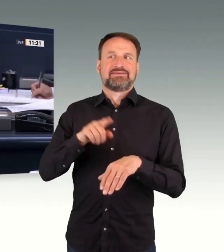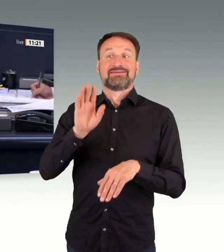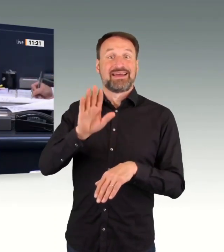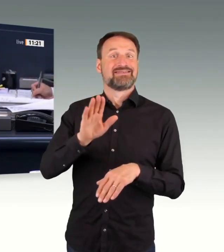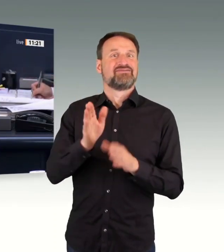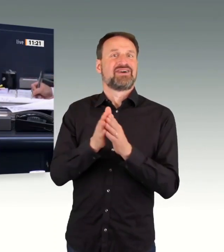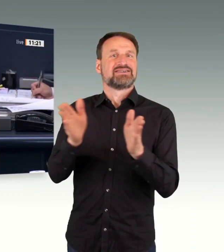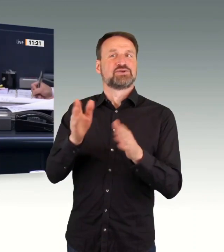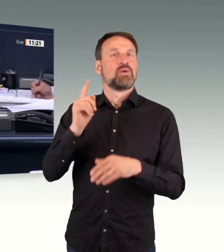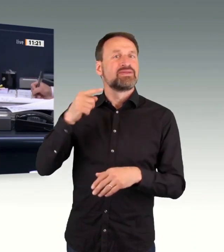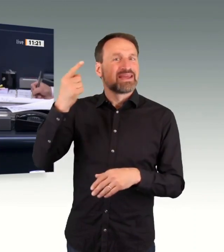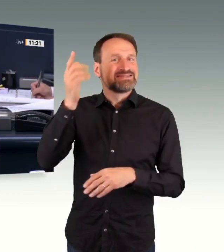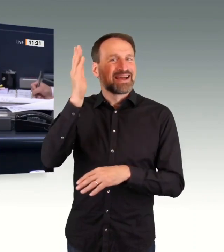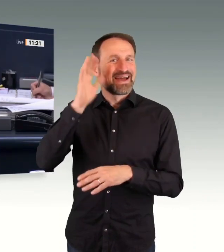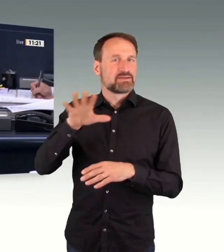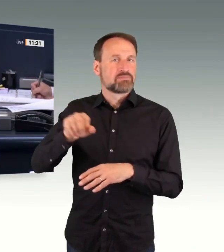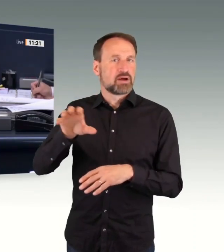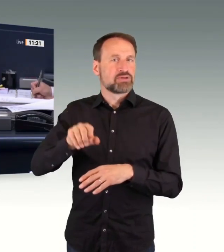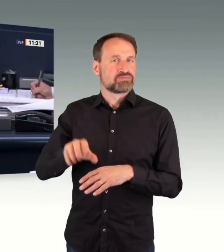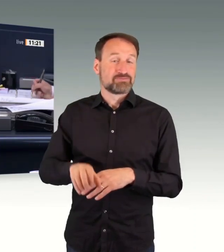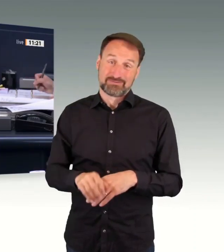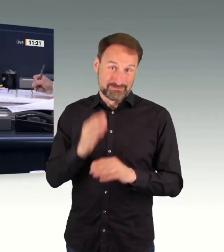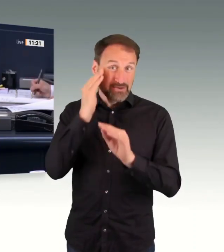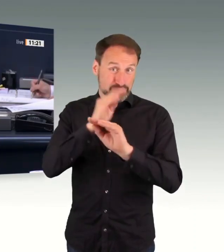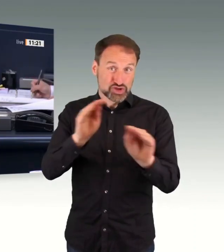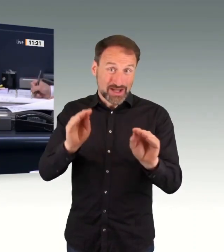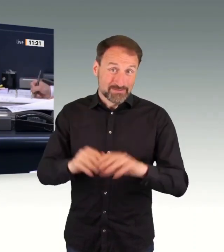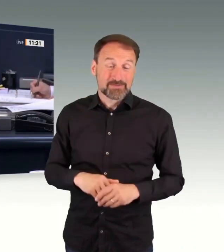Wort hat der Abgeordnete Andreas Bleck für die AfD-Fraktion.